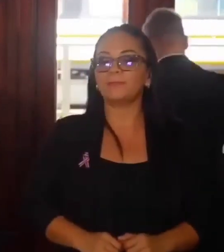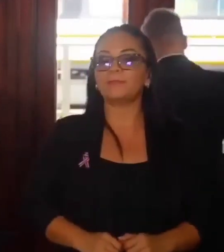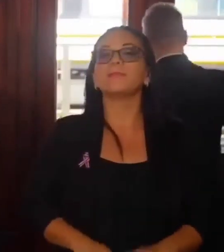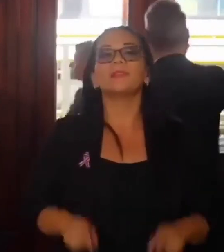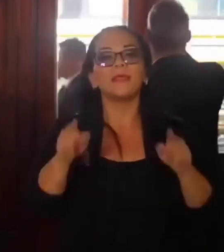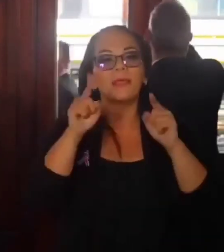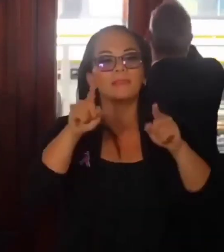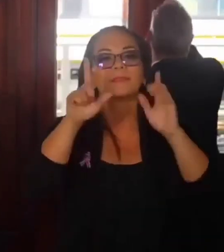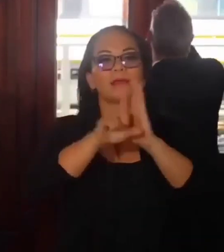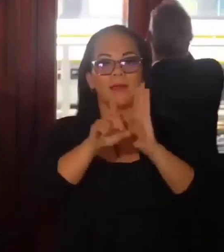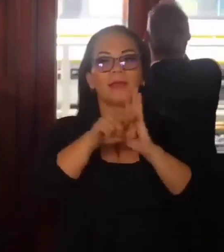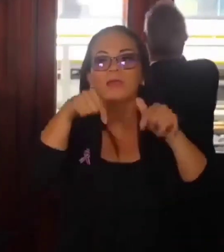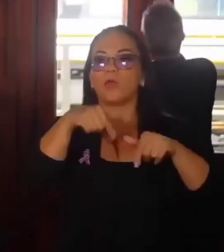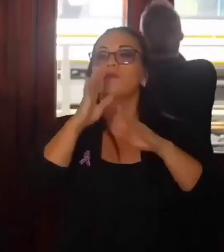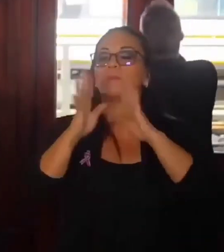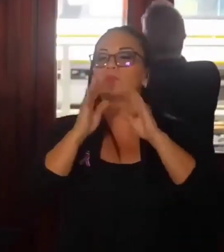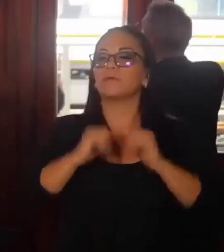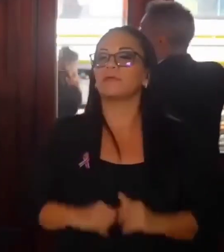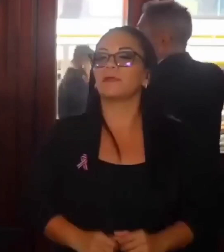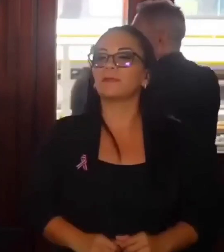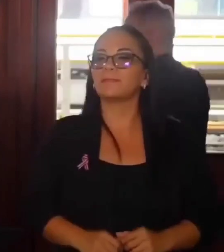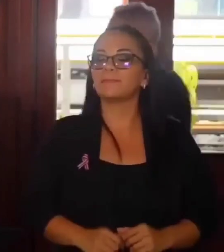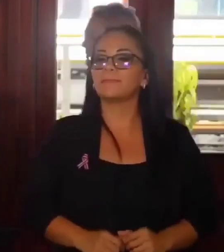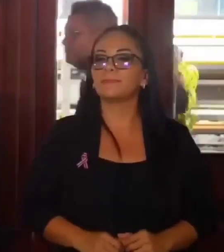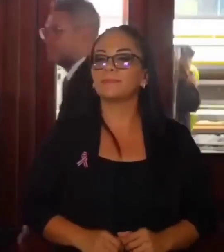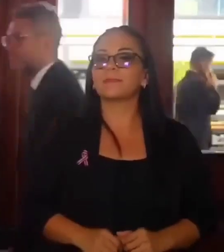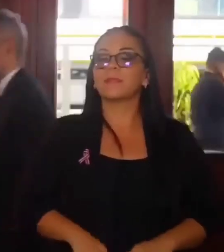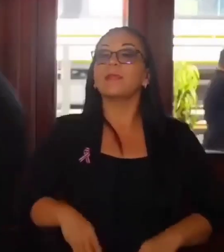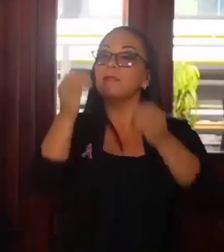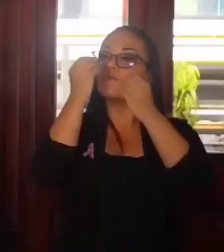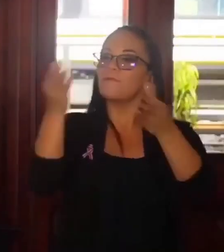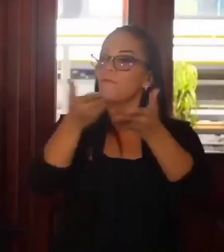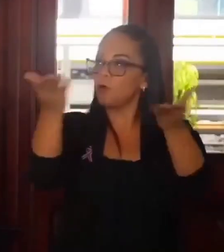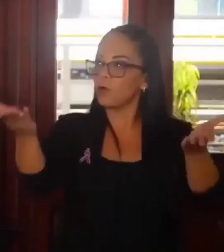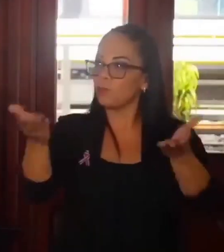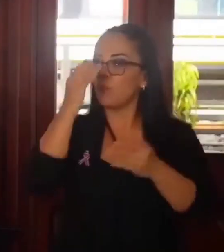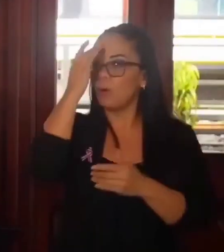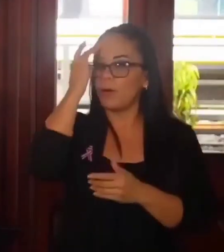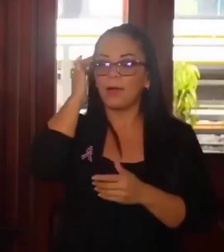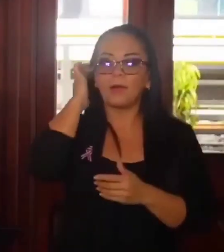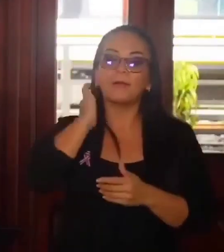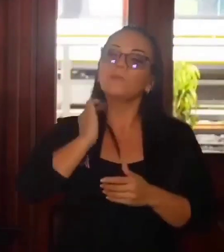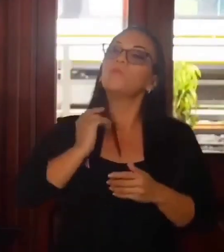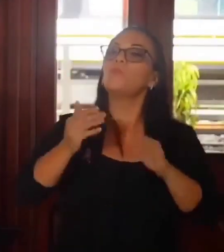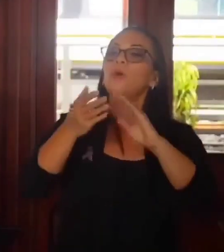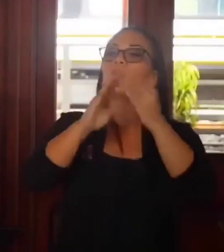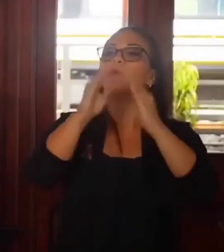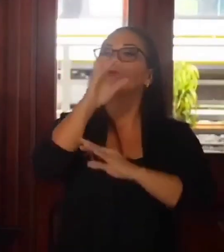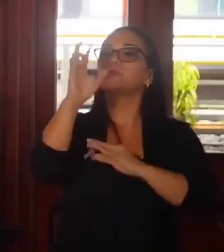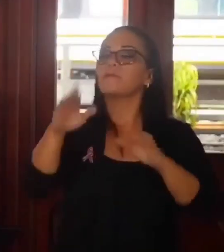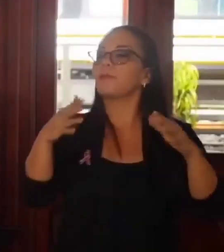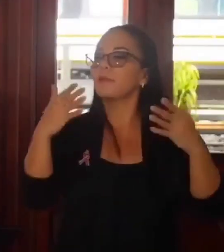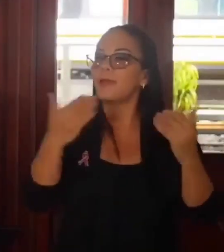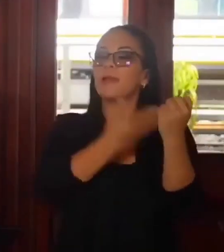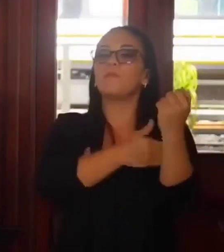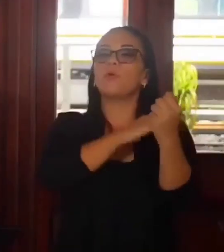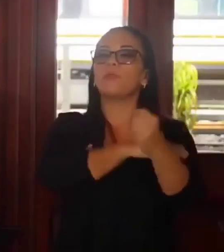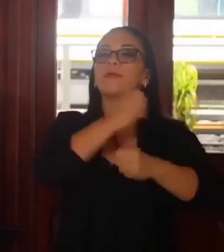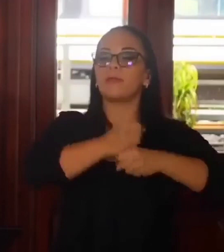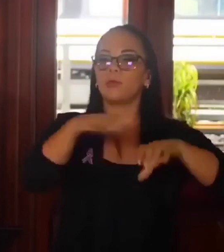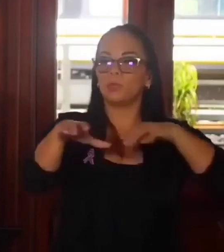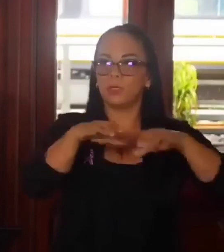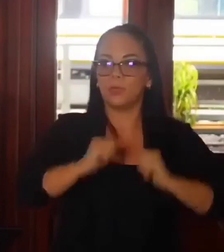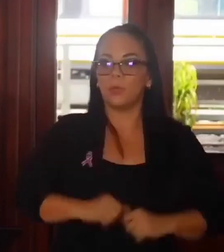de la ley que vamos a hablar. Le comunico al pueblo de Costa Rica que el Poder Ejecutivo